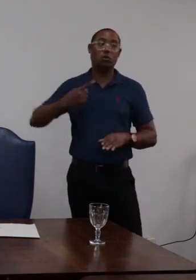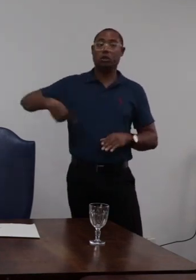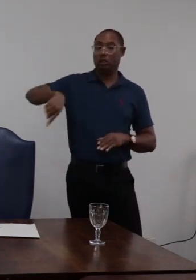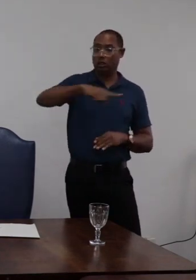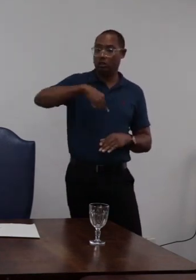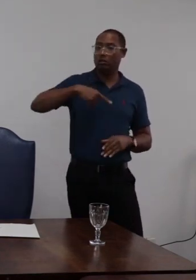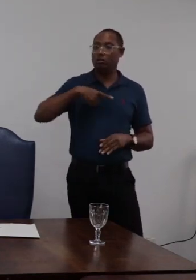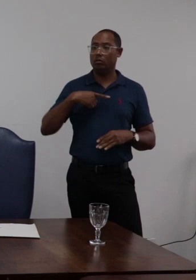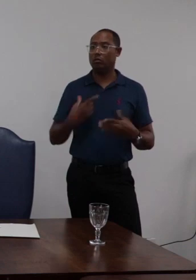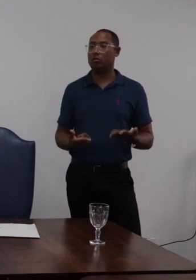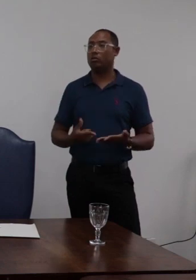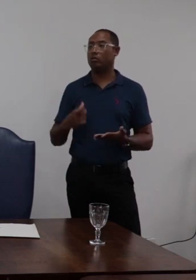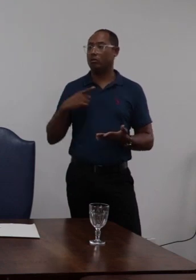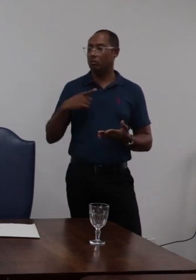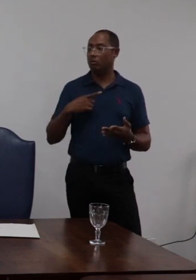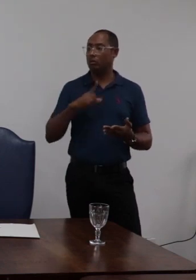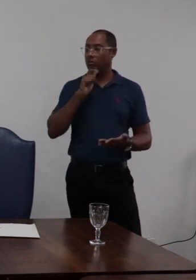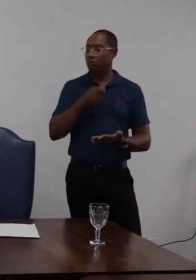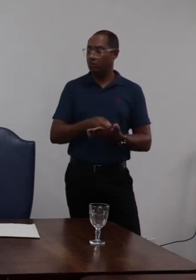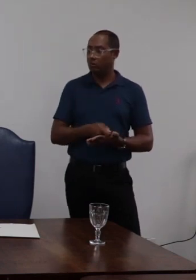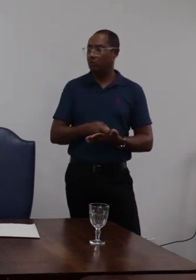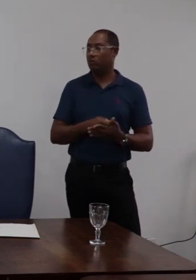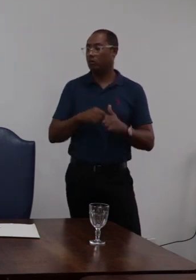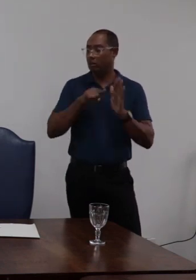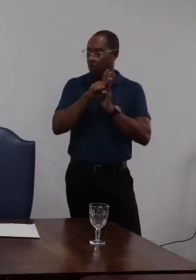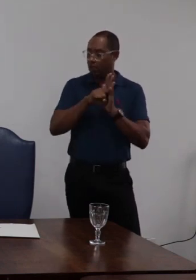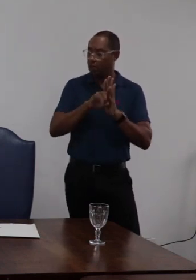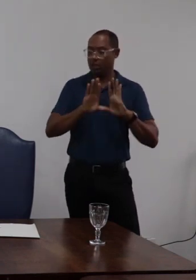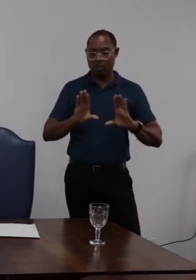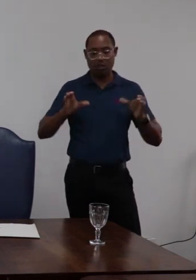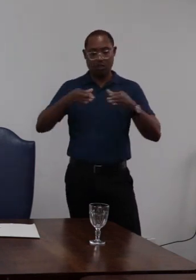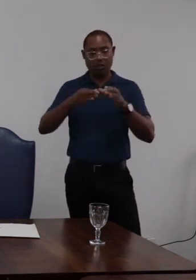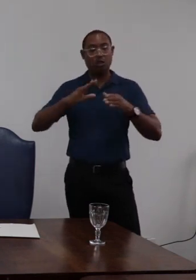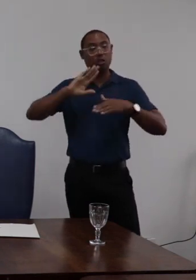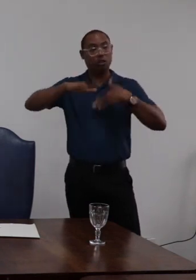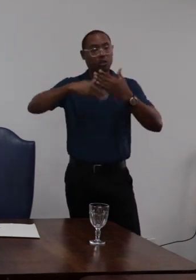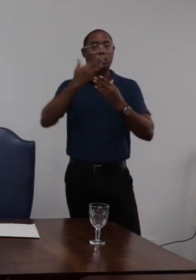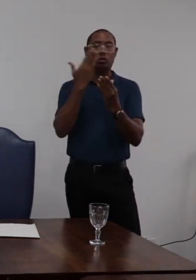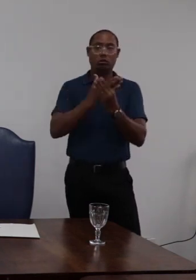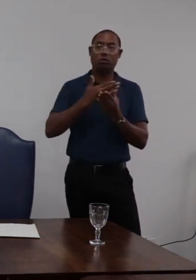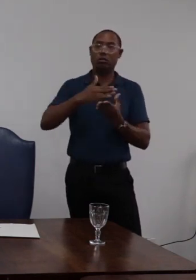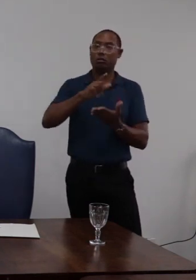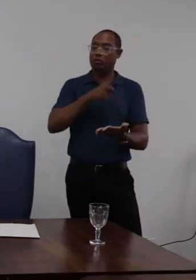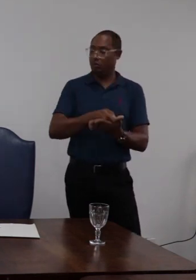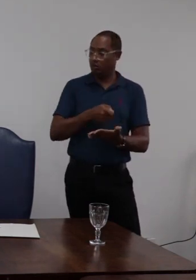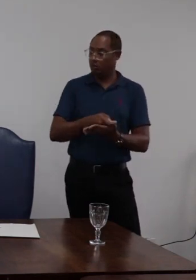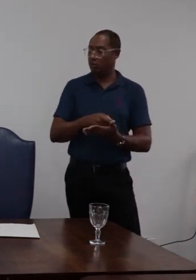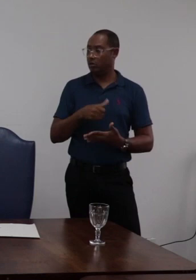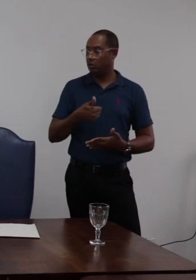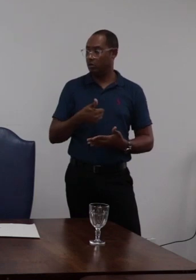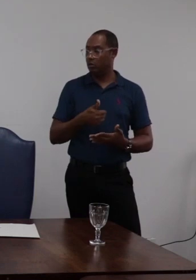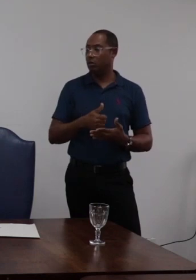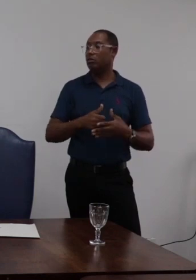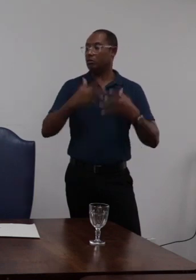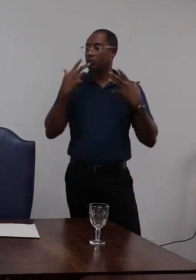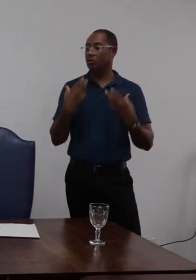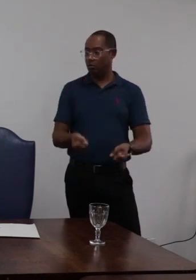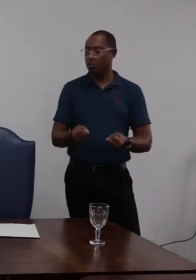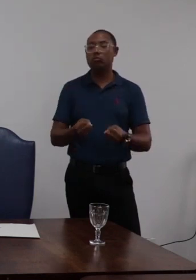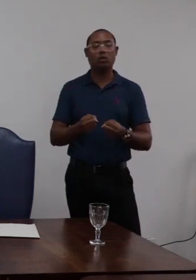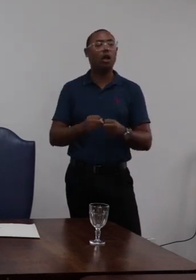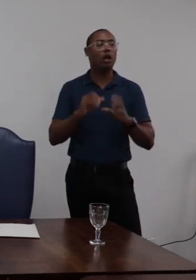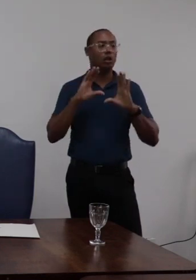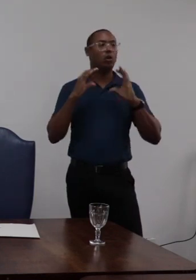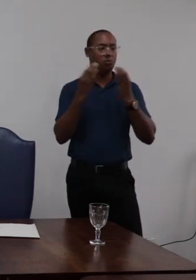nós tomamos enquanto decisão ao analisar o conjunto do processo é que essa penalidade de nós concordamos com a